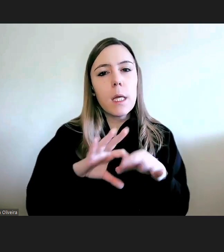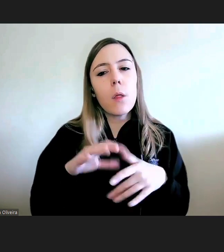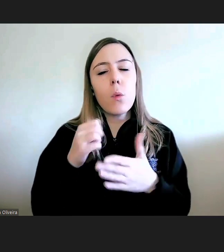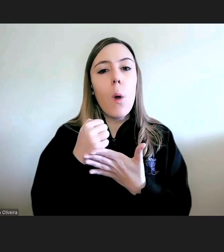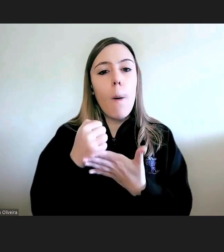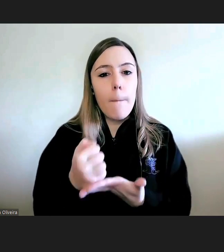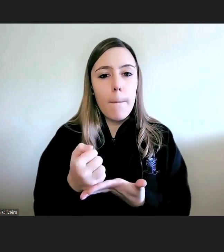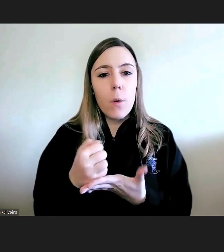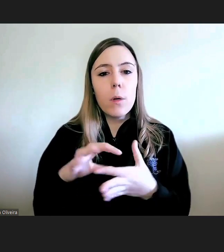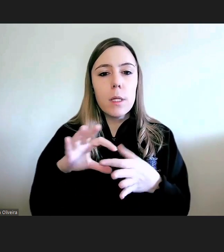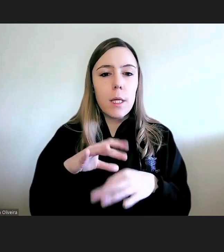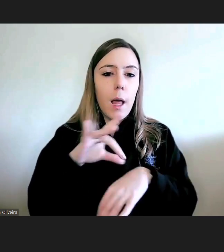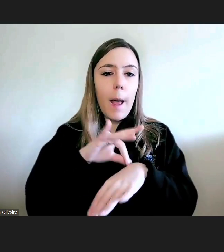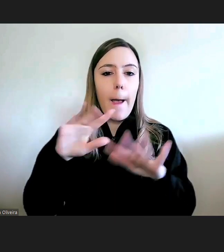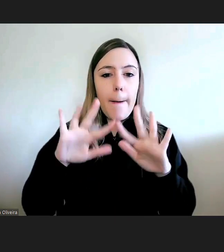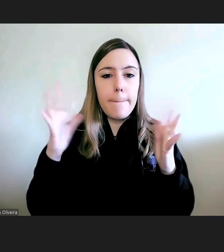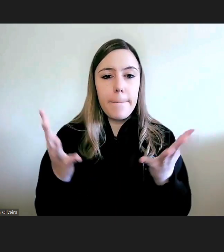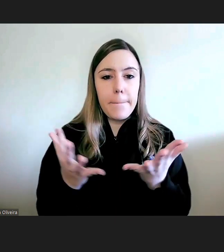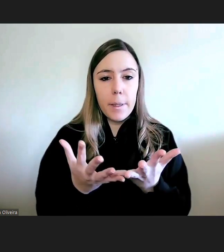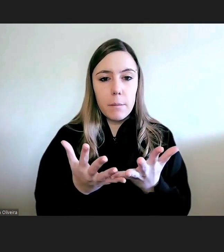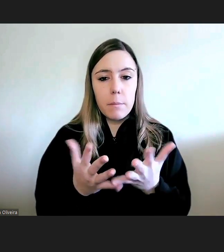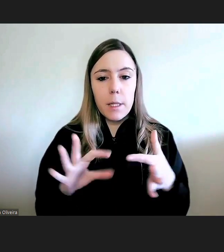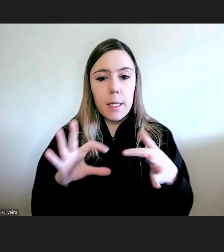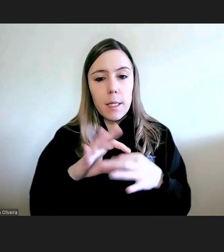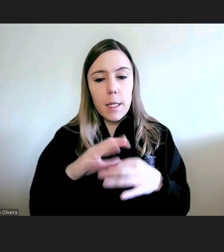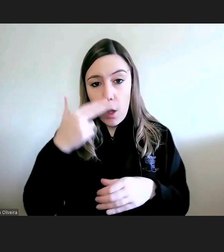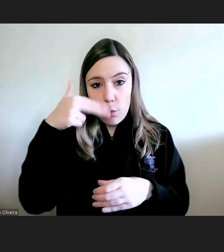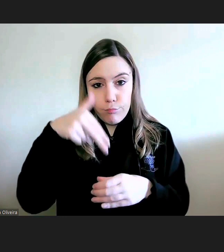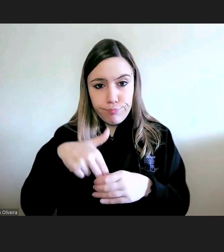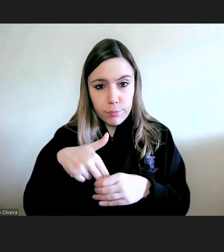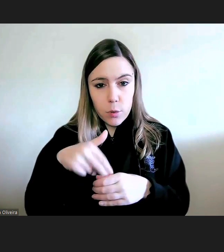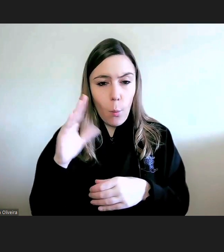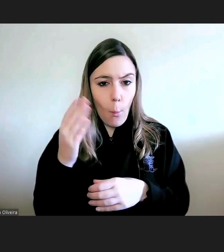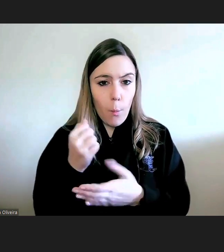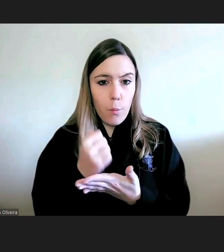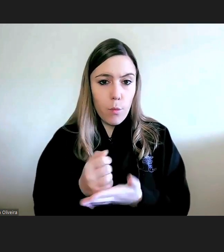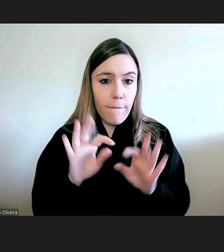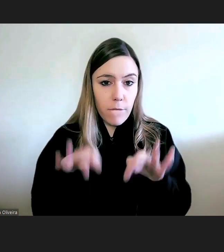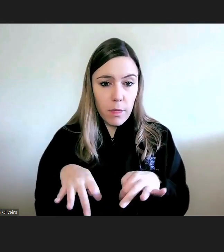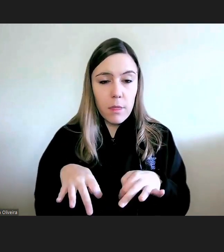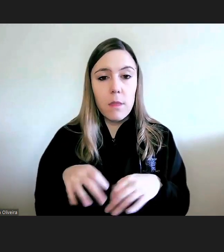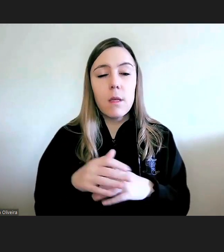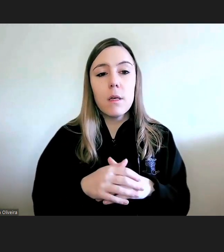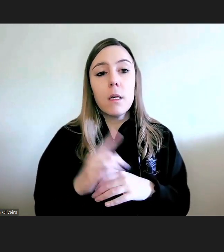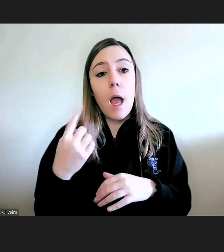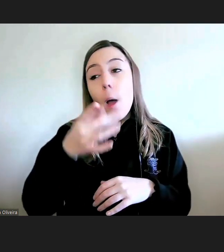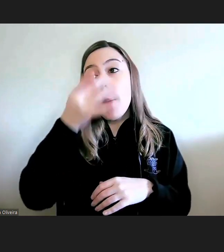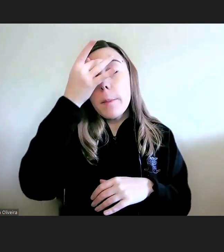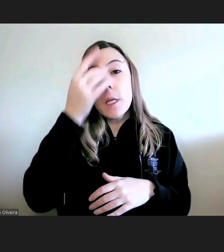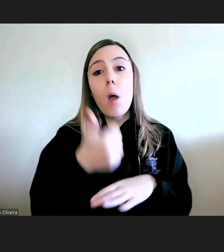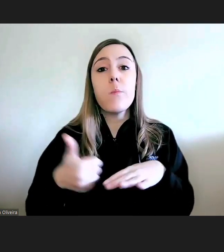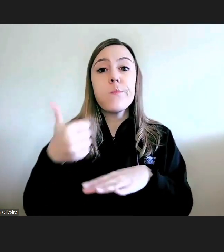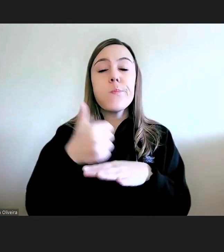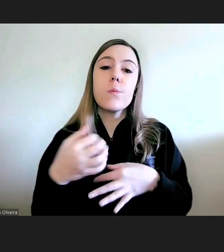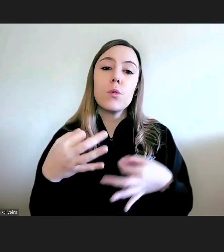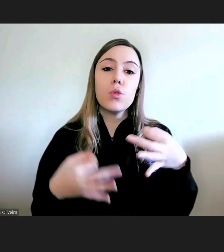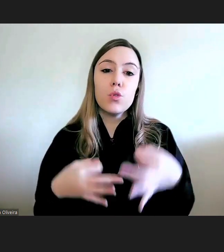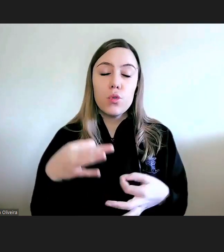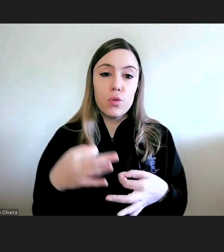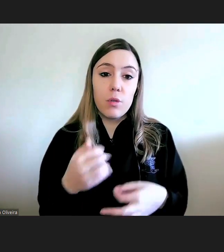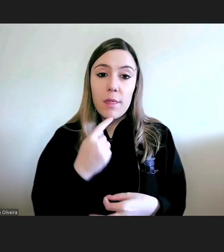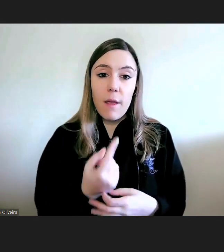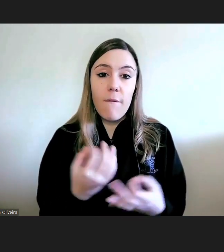no âmbito dos combustíveis há uma posição do provedor de justiça que no fundo já